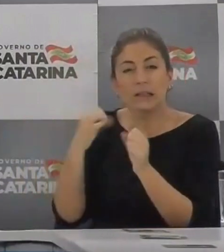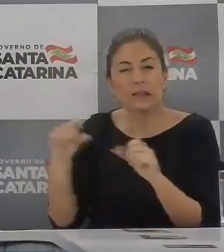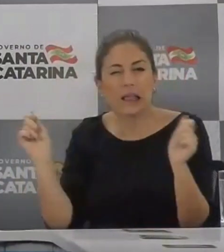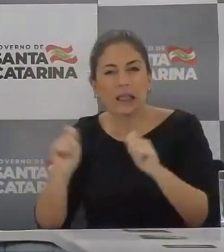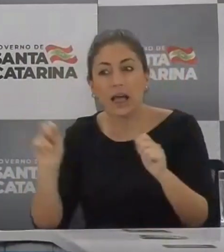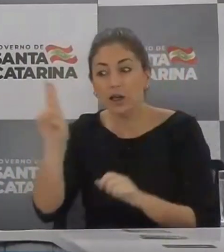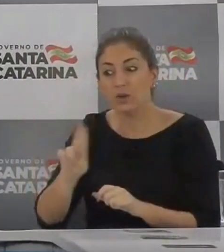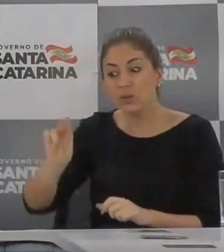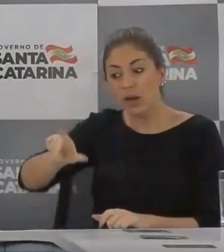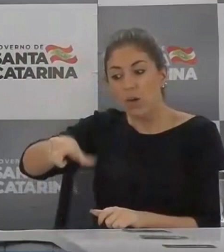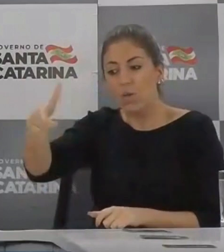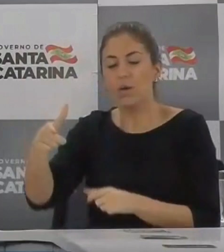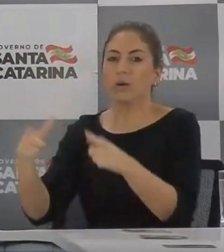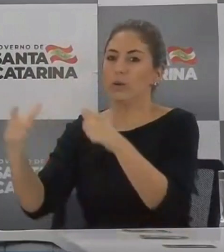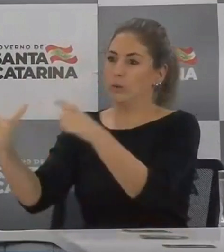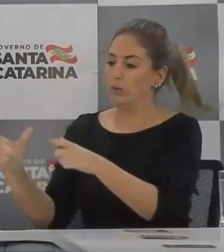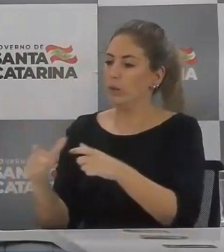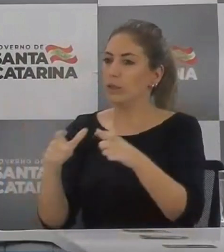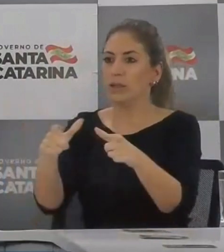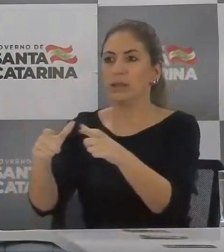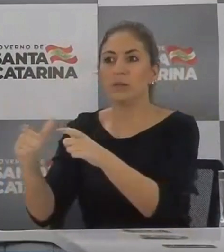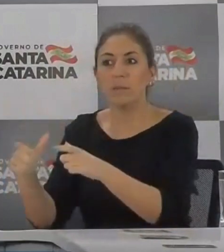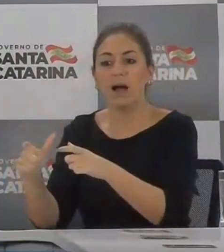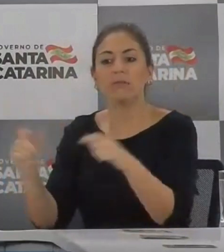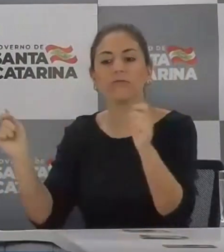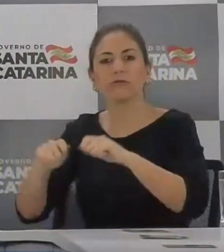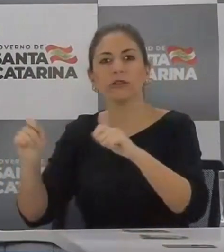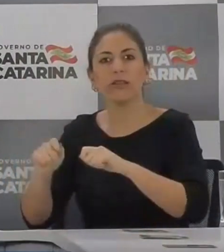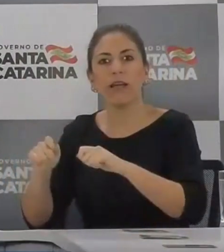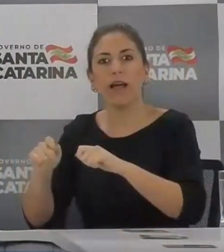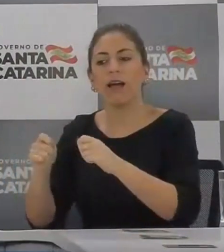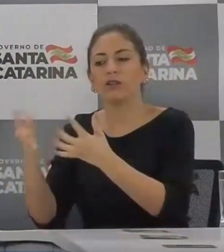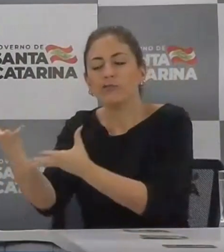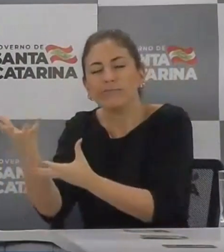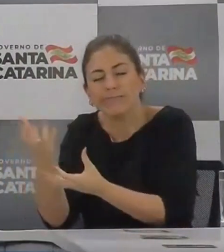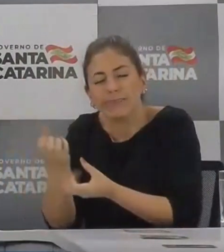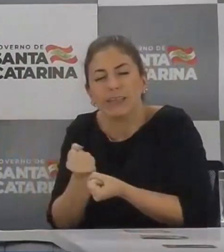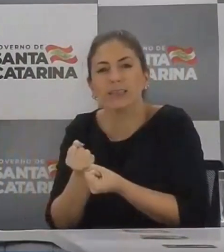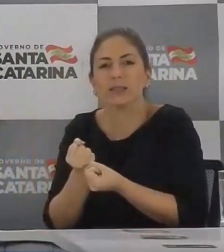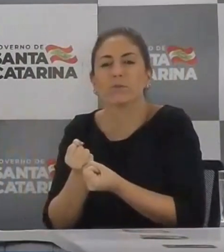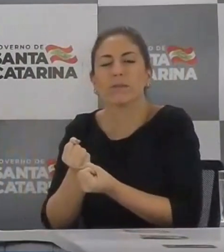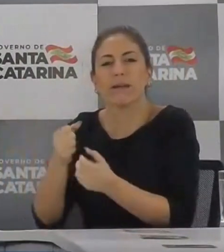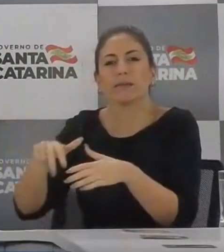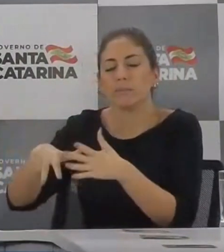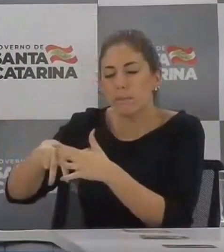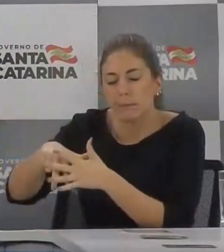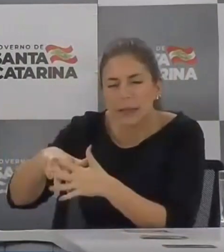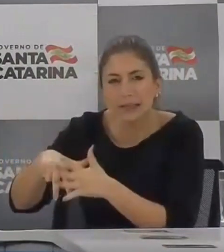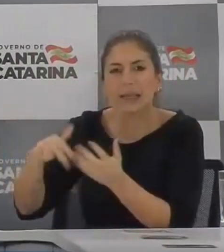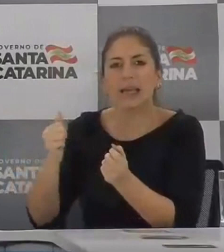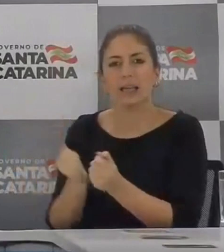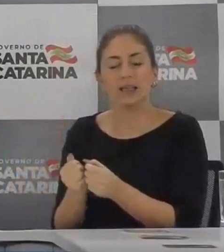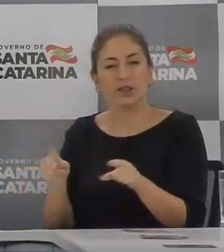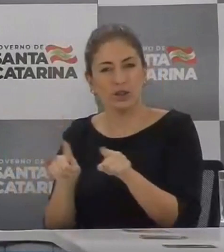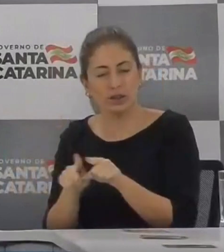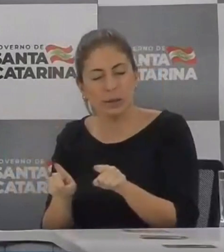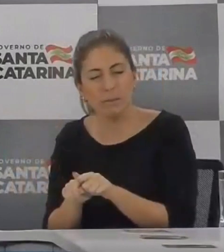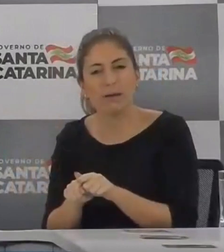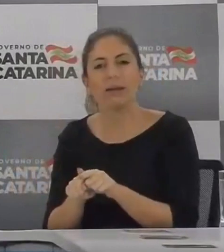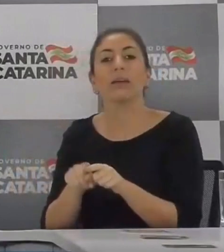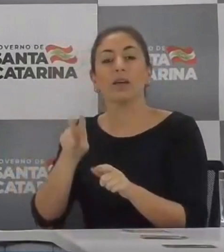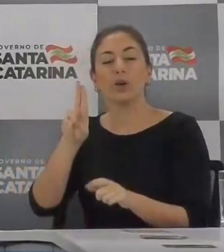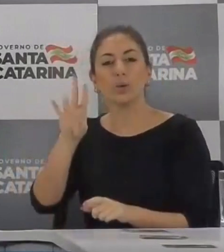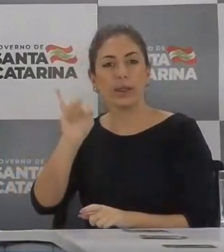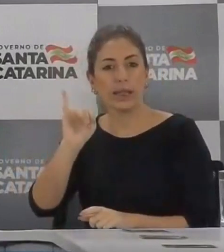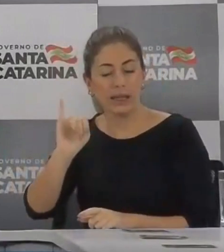de novas unidades que possam receber as pessoas, os pacientes, também para tratamento intensivo, mas também para um